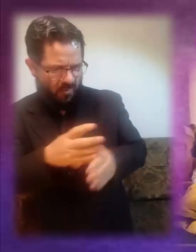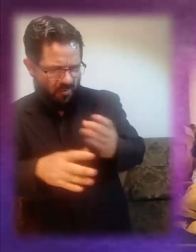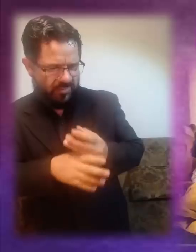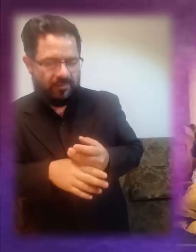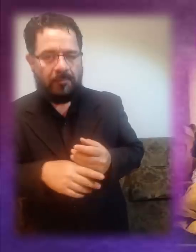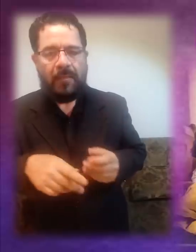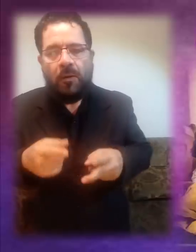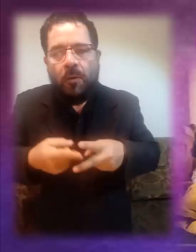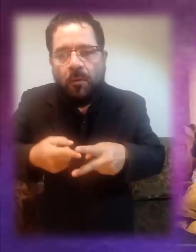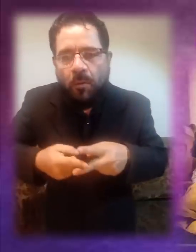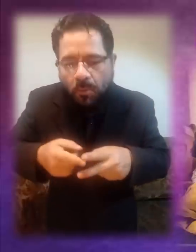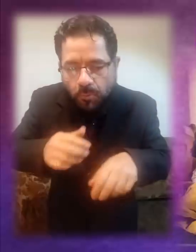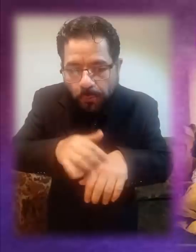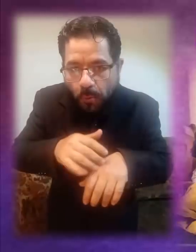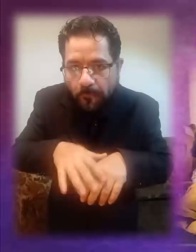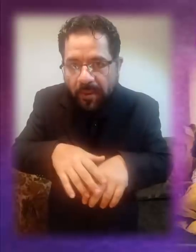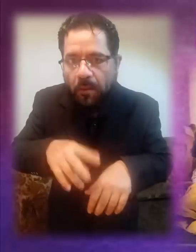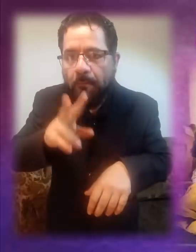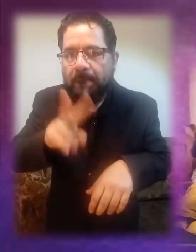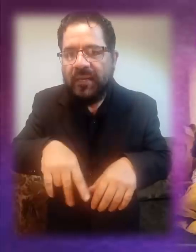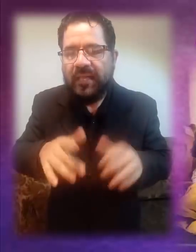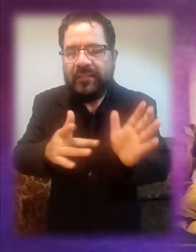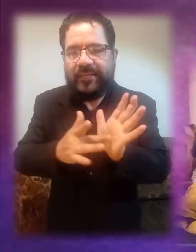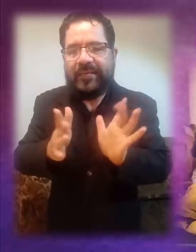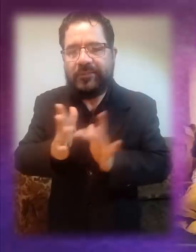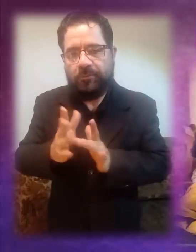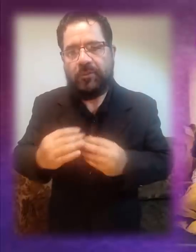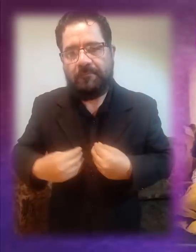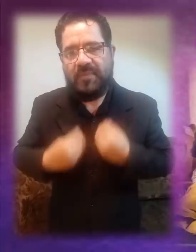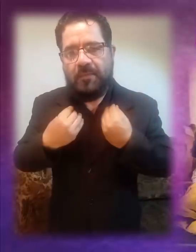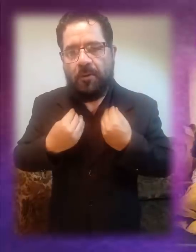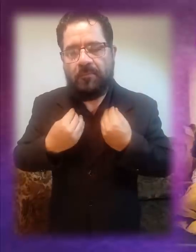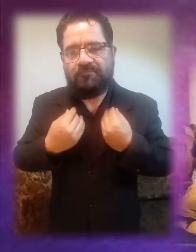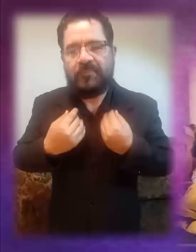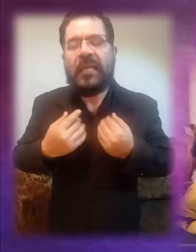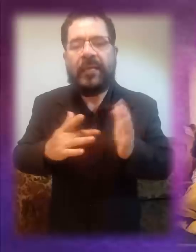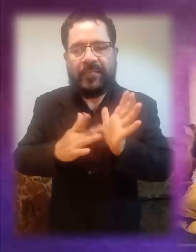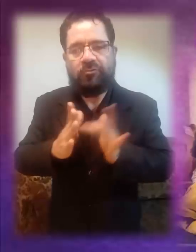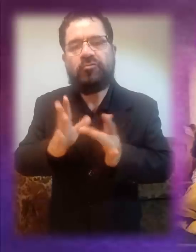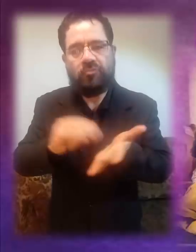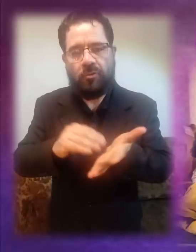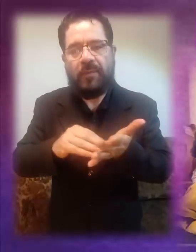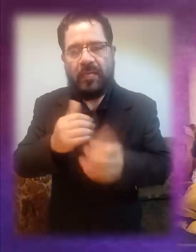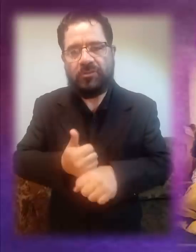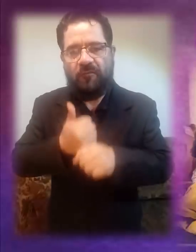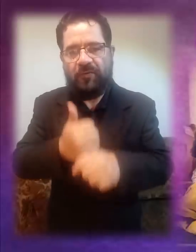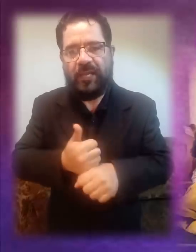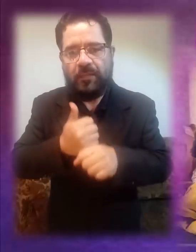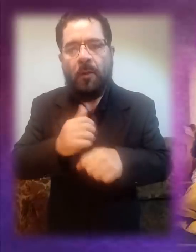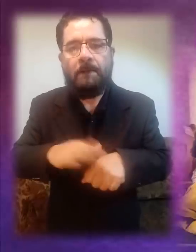y a números que ocultan el pedadero rostro de Cristo vivo que está sufriendo.